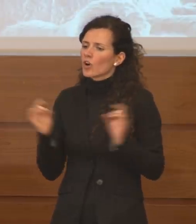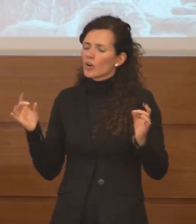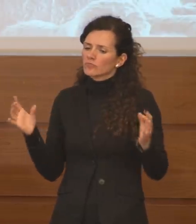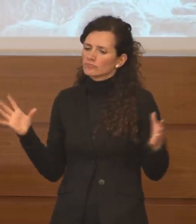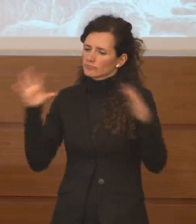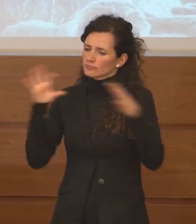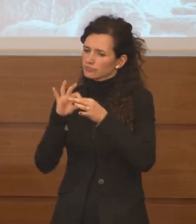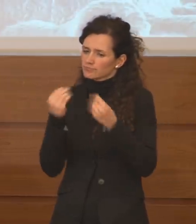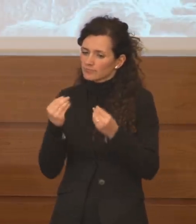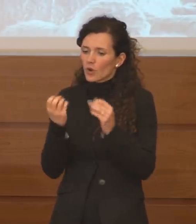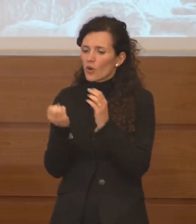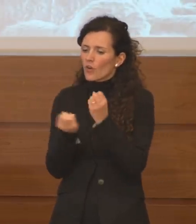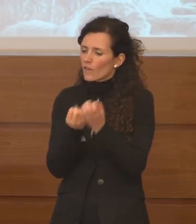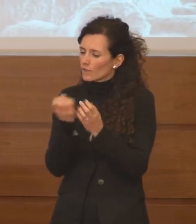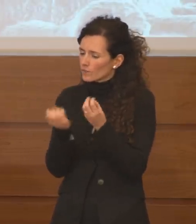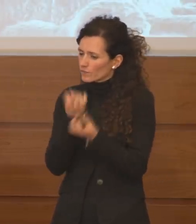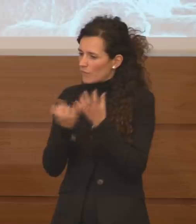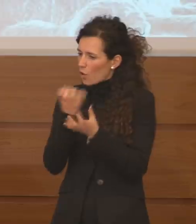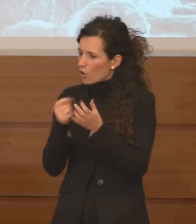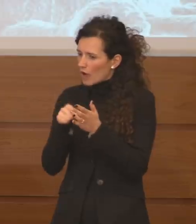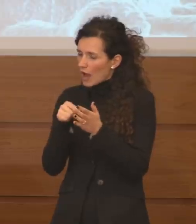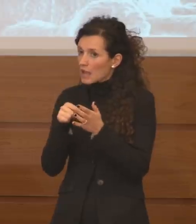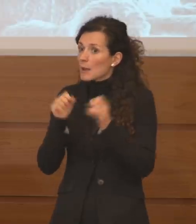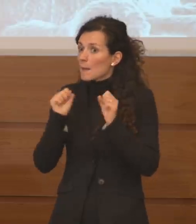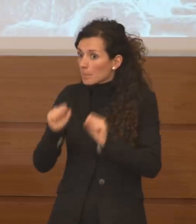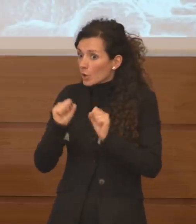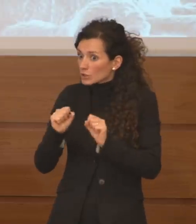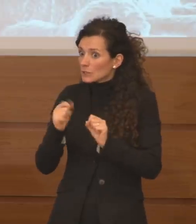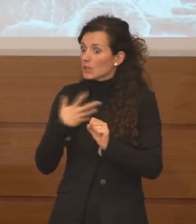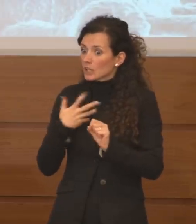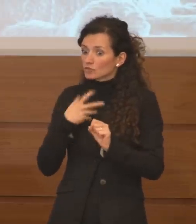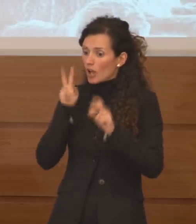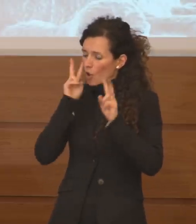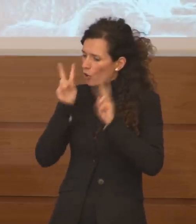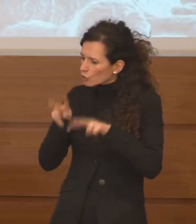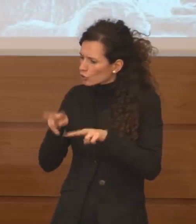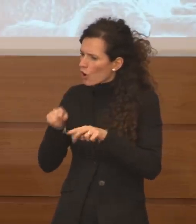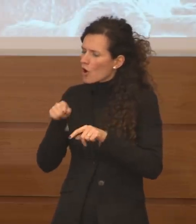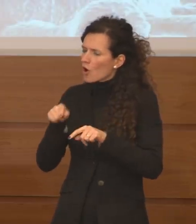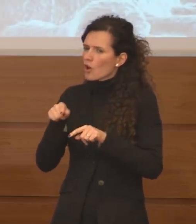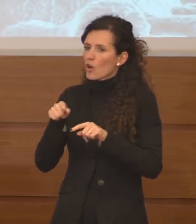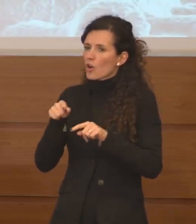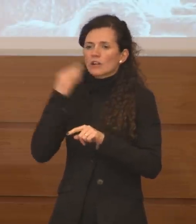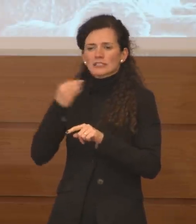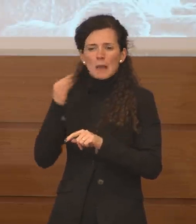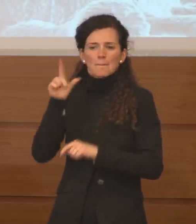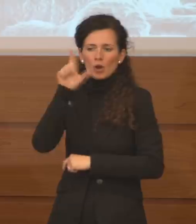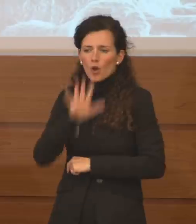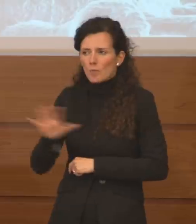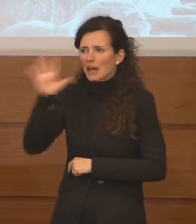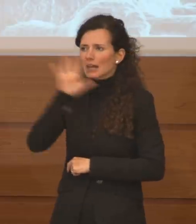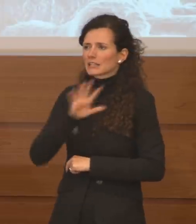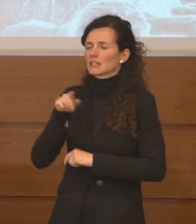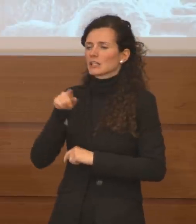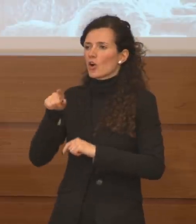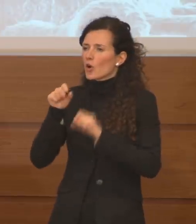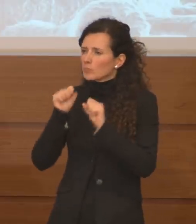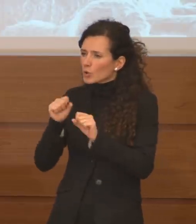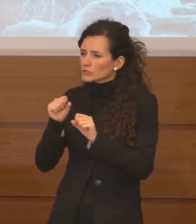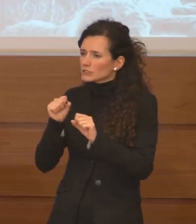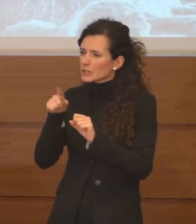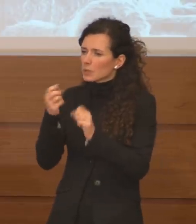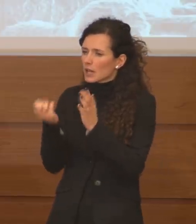Sui Focolai è possibile che si stia facendo anche un controllo sempre in Lombardia di un possibile Focolaio